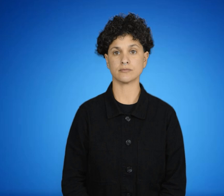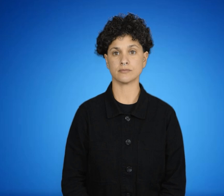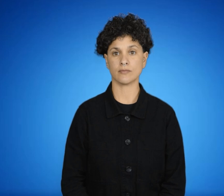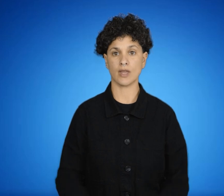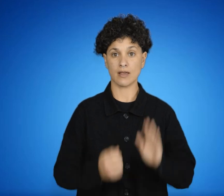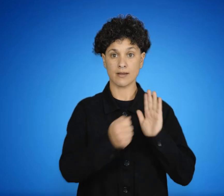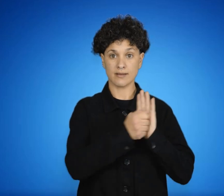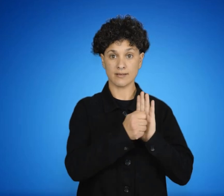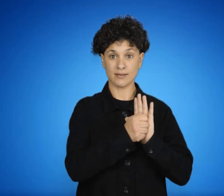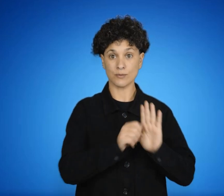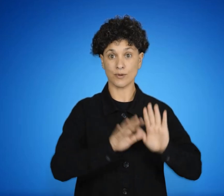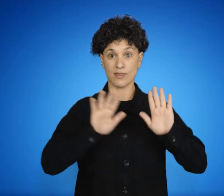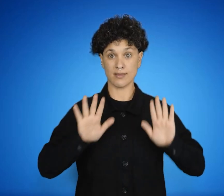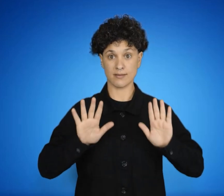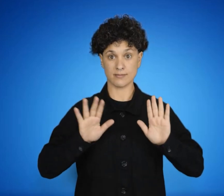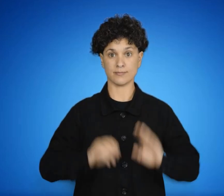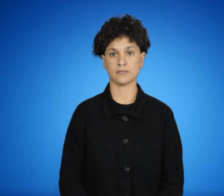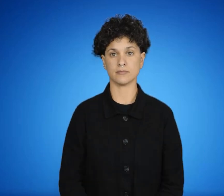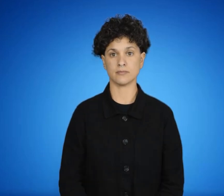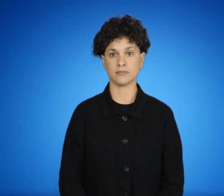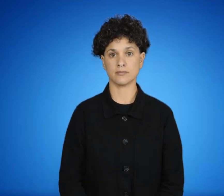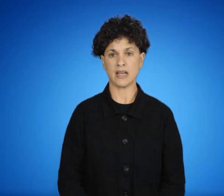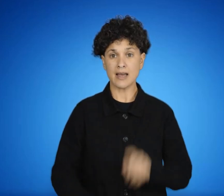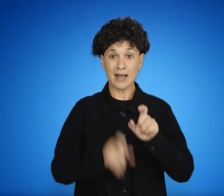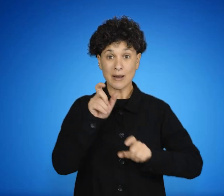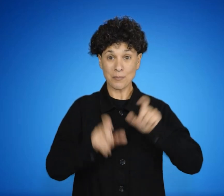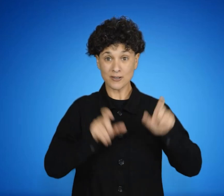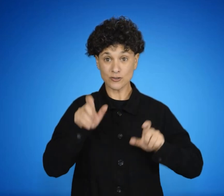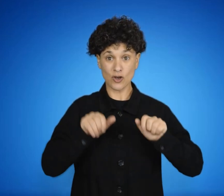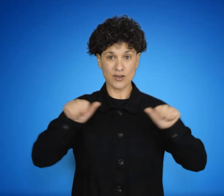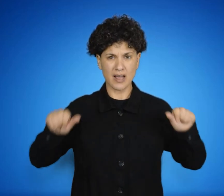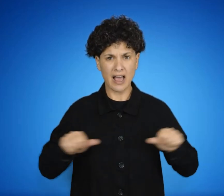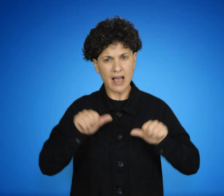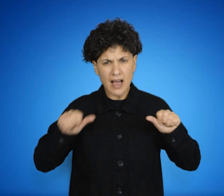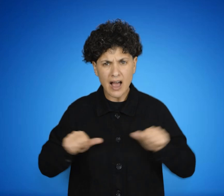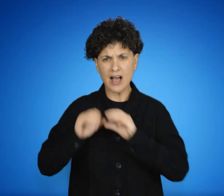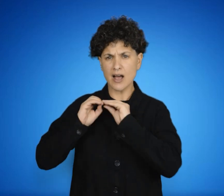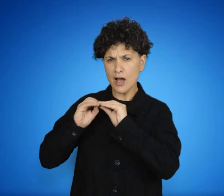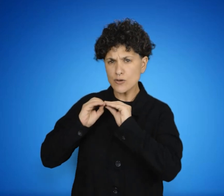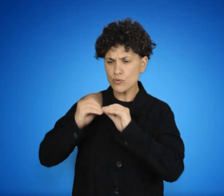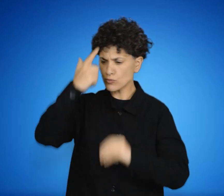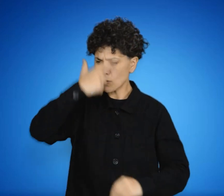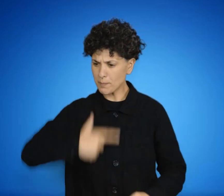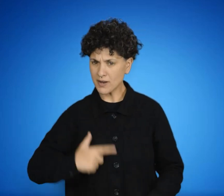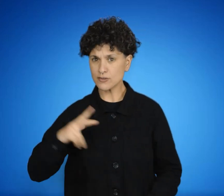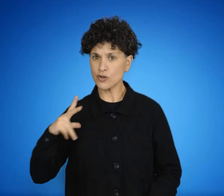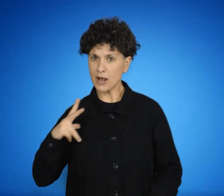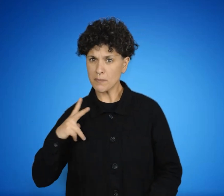Artículo 10. Las acciones privadas de las personas que de ningún modo atacan el orden público,